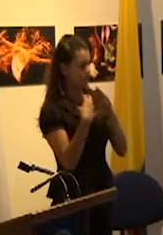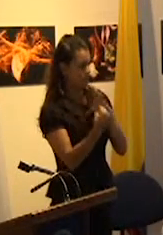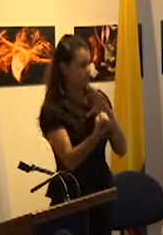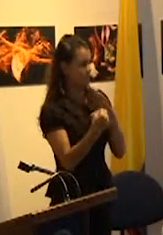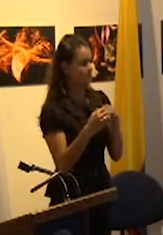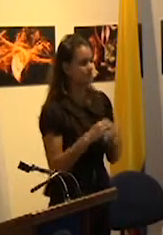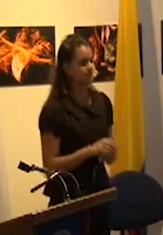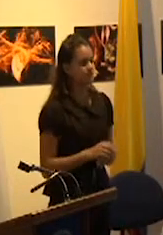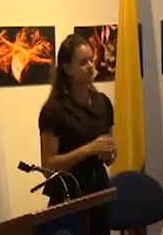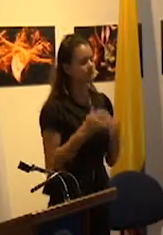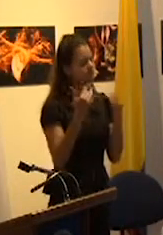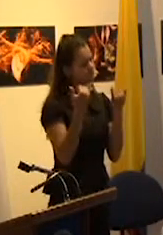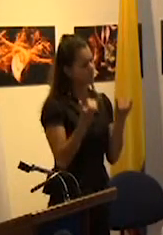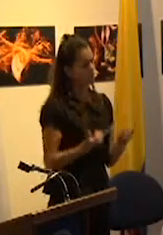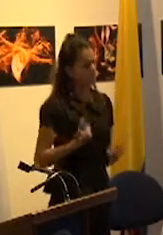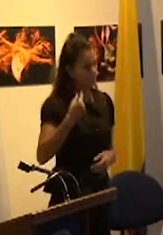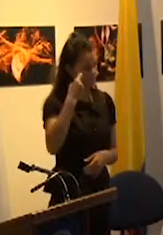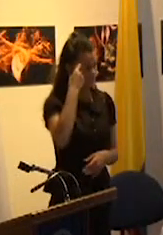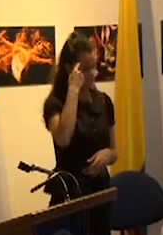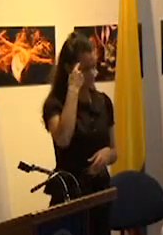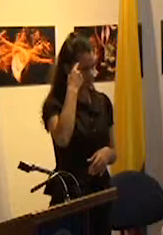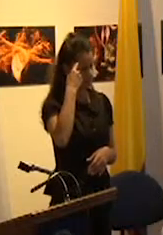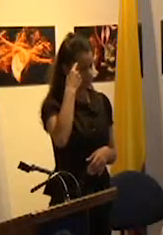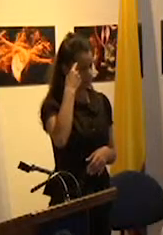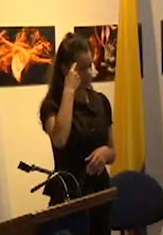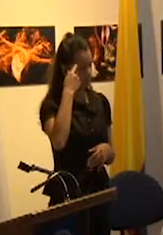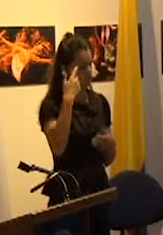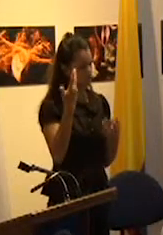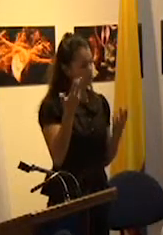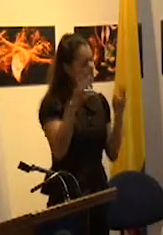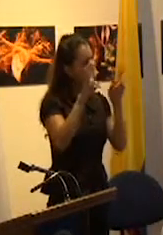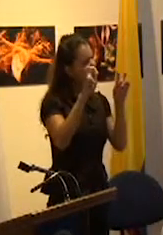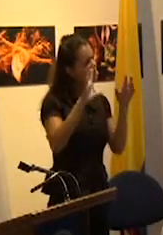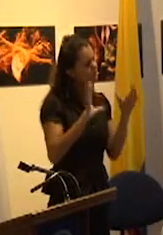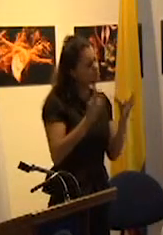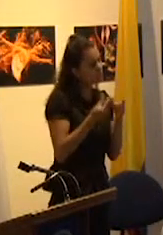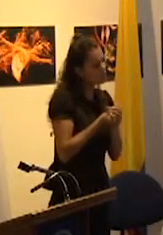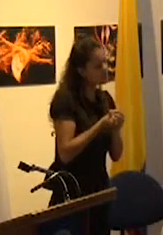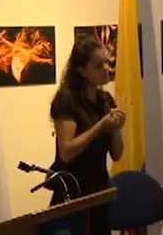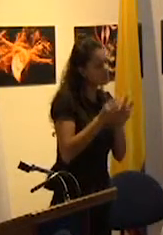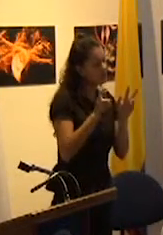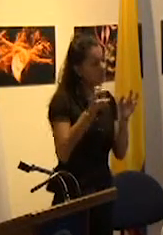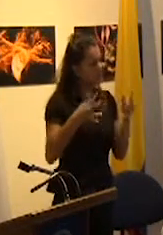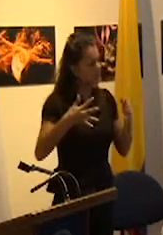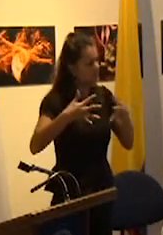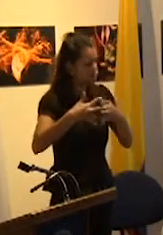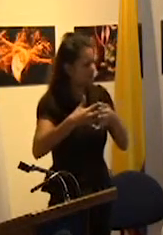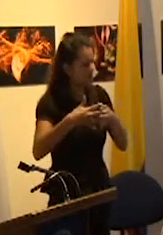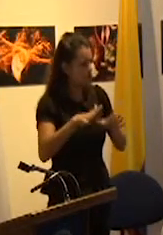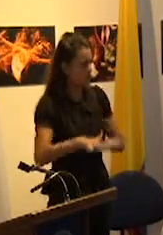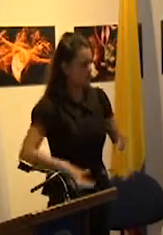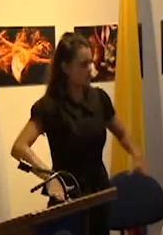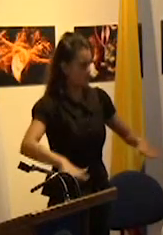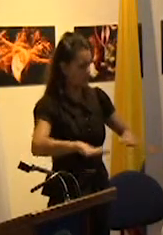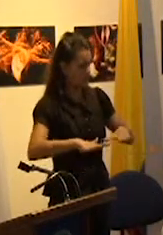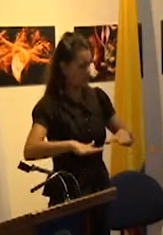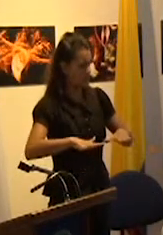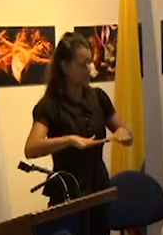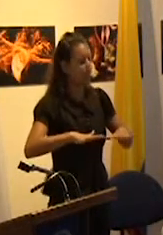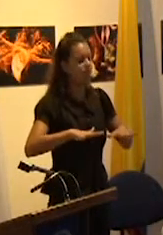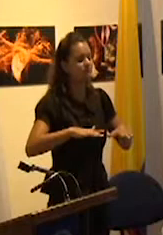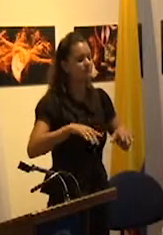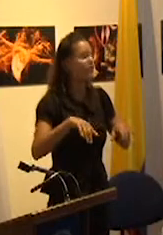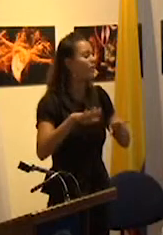pensemos primero como es la cuestión de la inclusión y de la integración en el estado de providencia o en el estado